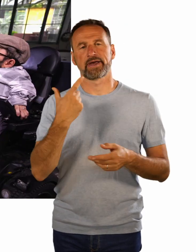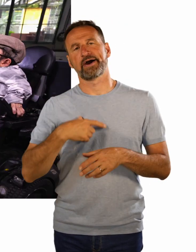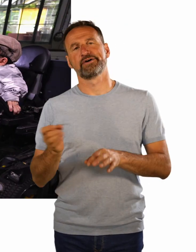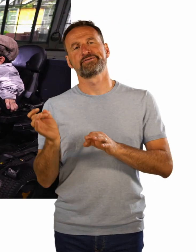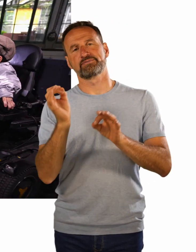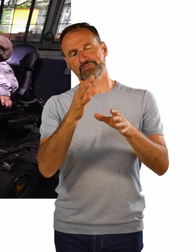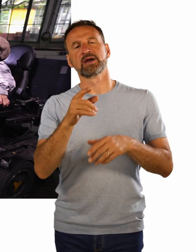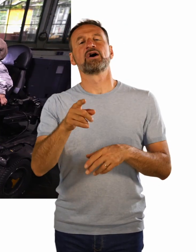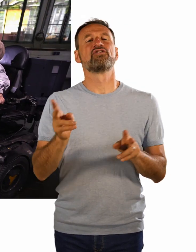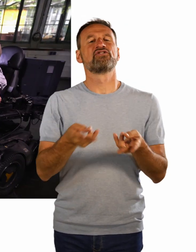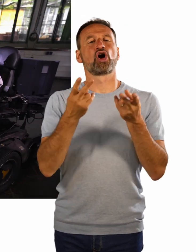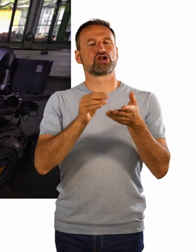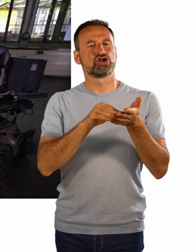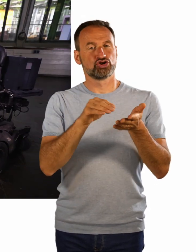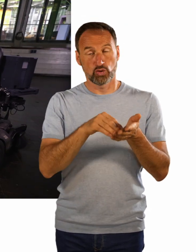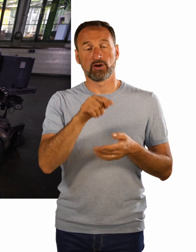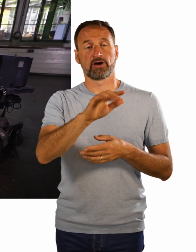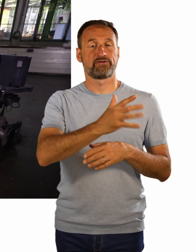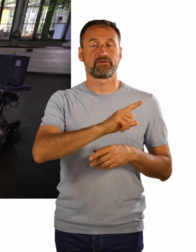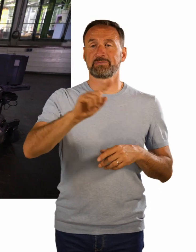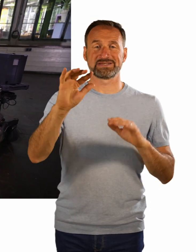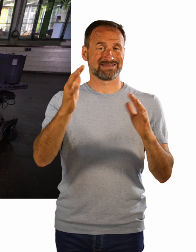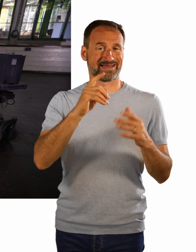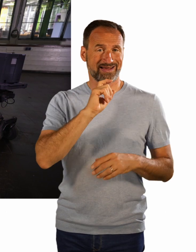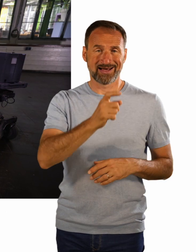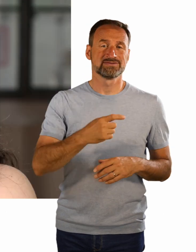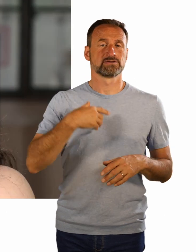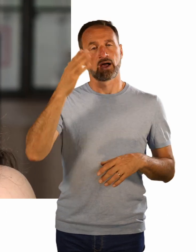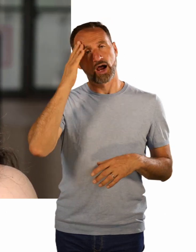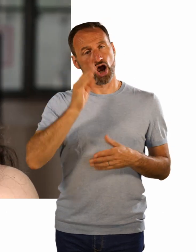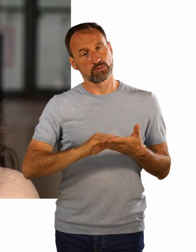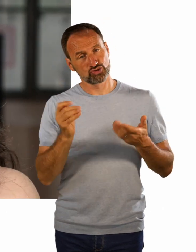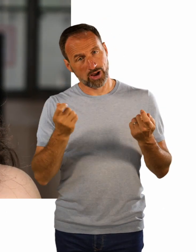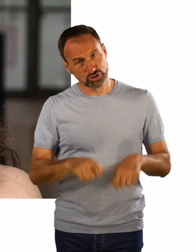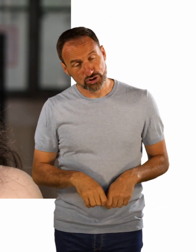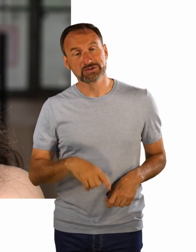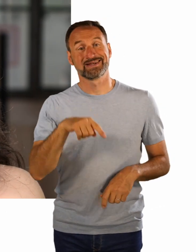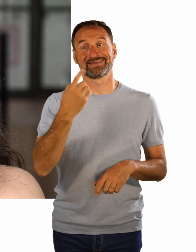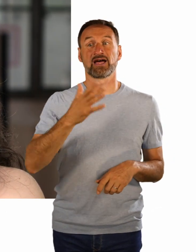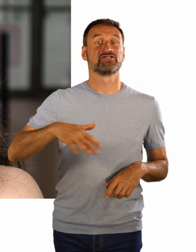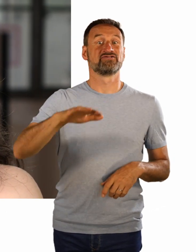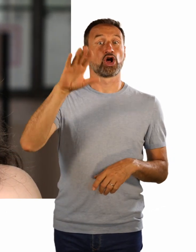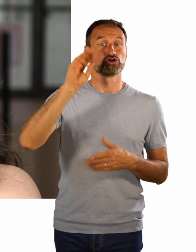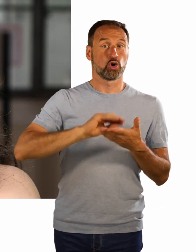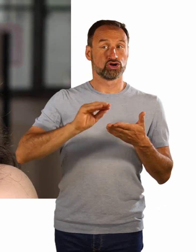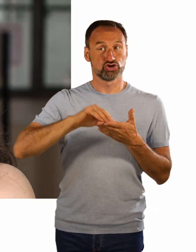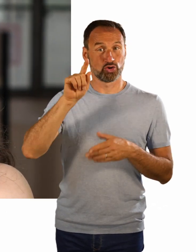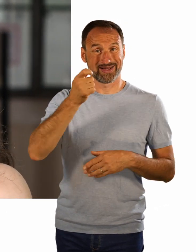dort von der fünften bis zur zehnten Klasse dann meinen Hauptschulabschluss gemacht und bin dann an die Volkshochschule nach Essen und hab dort meinen Realschulabschluss mit